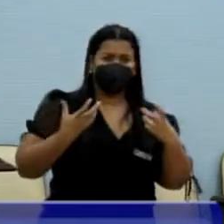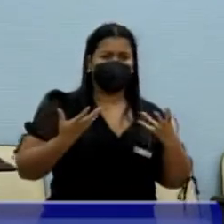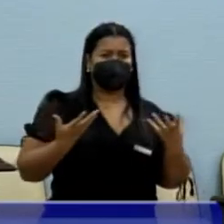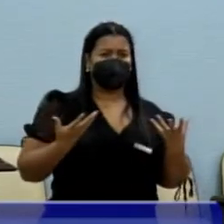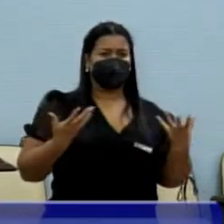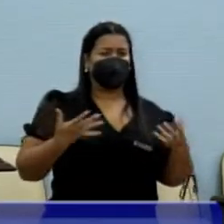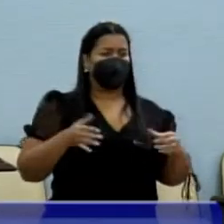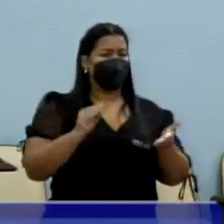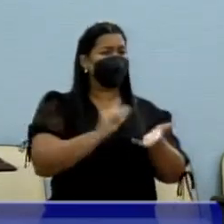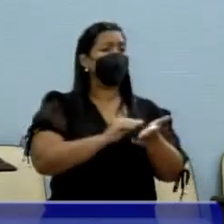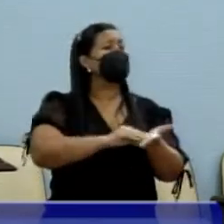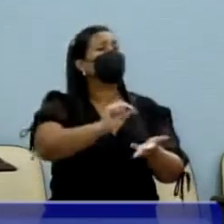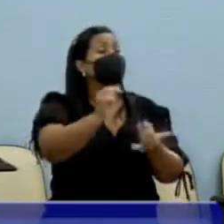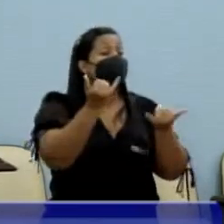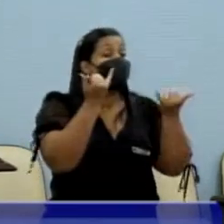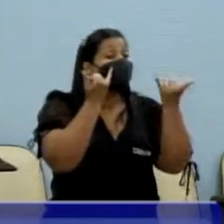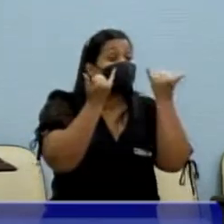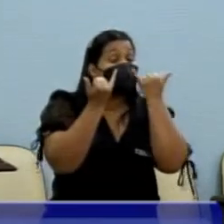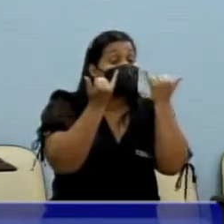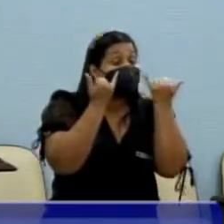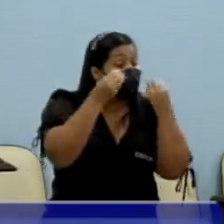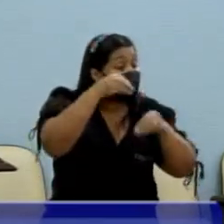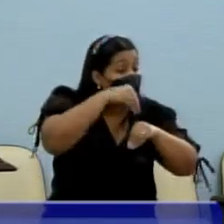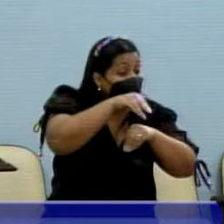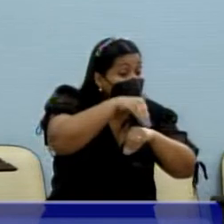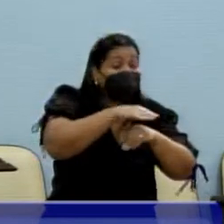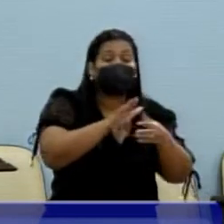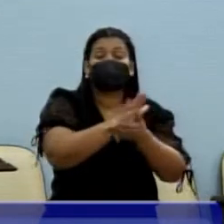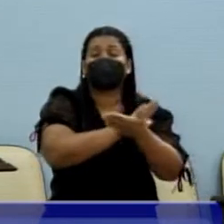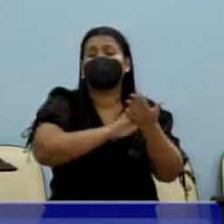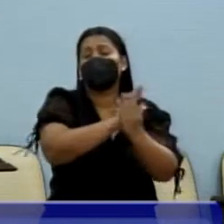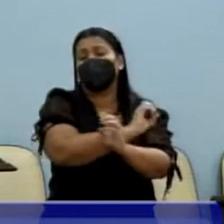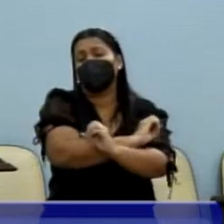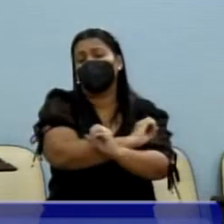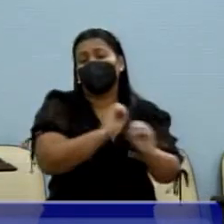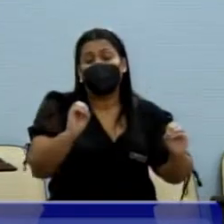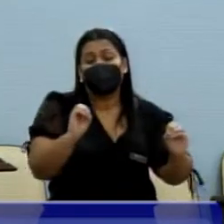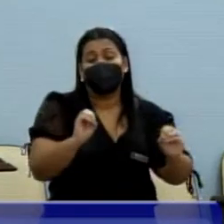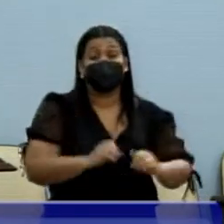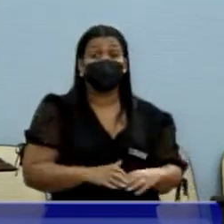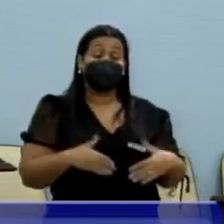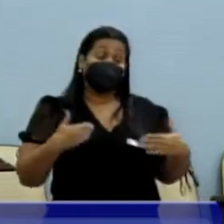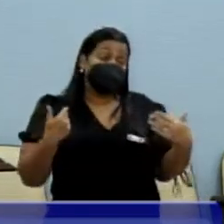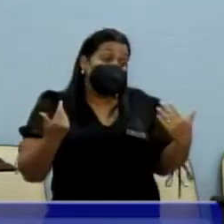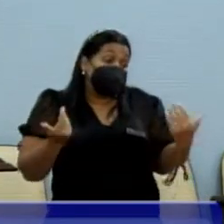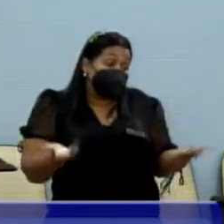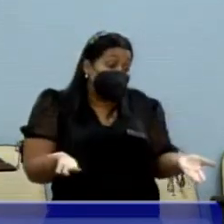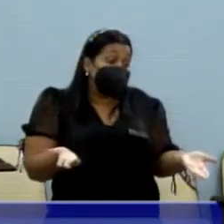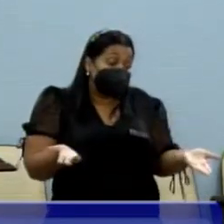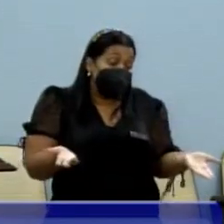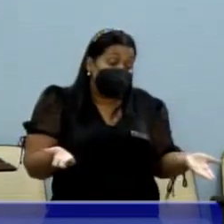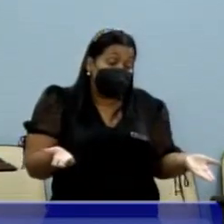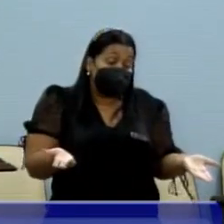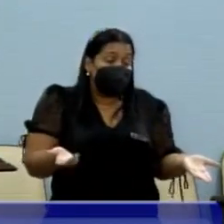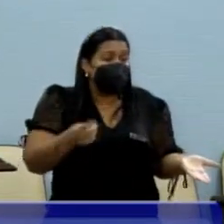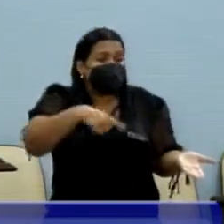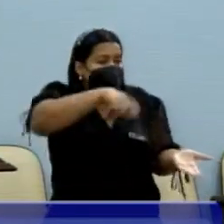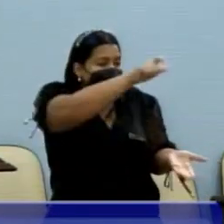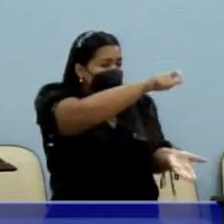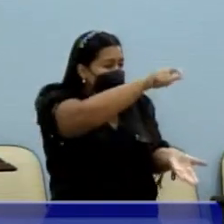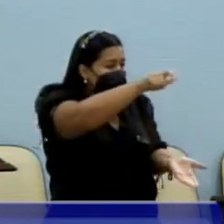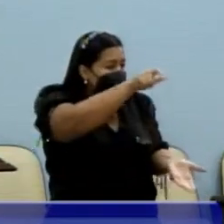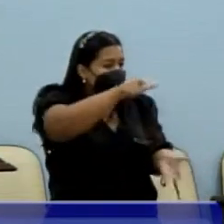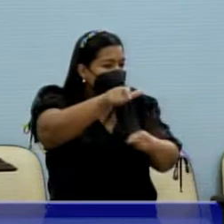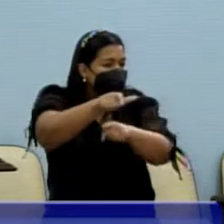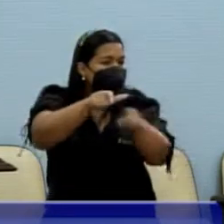desinformada, sem informação nenhuma. Como se as pessoas